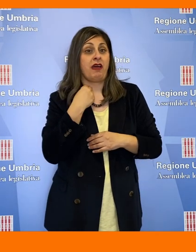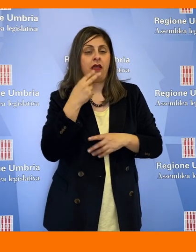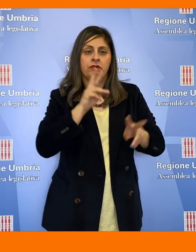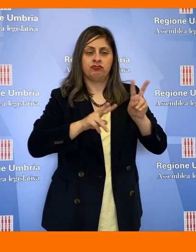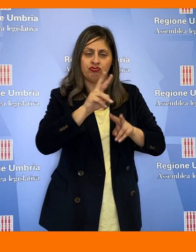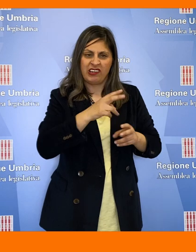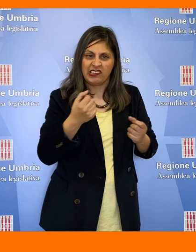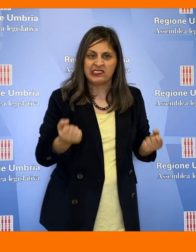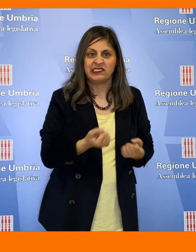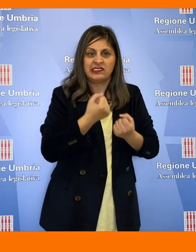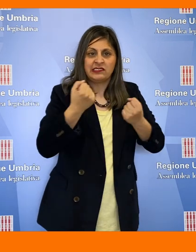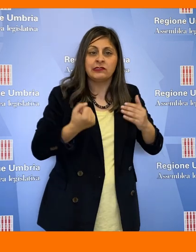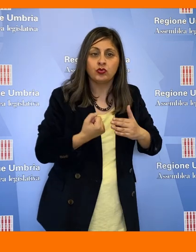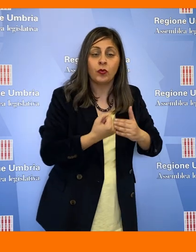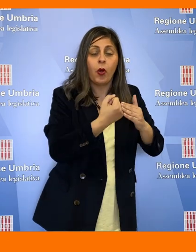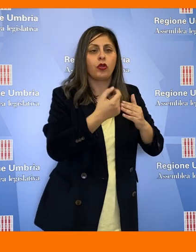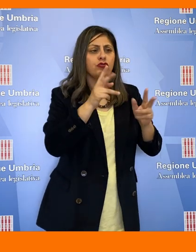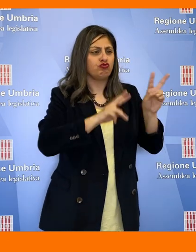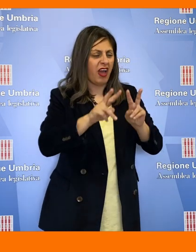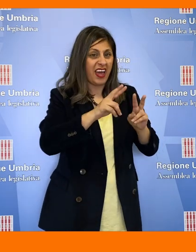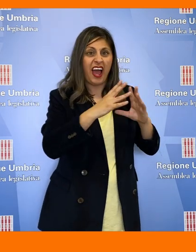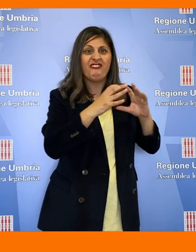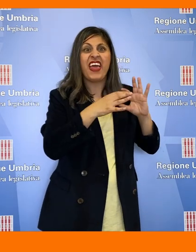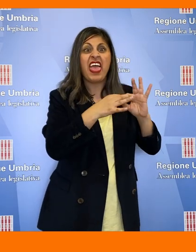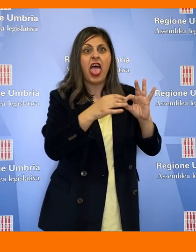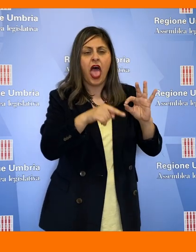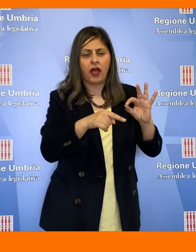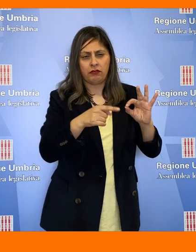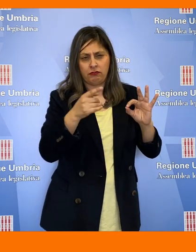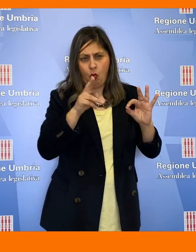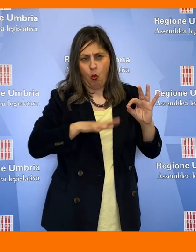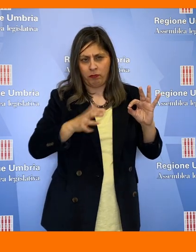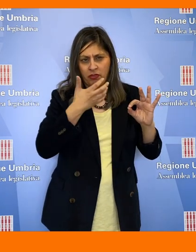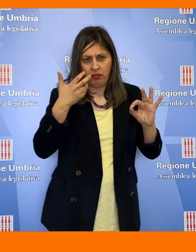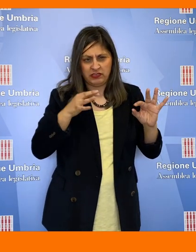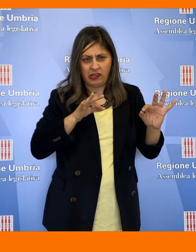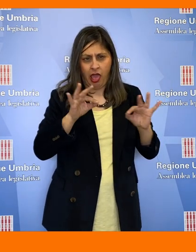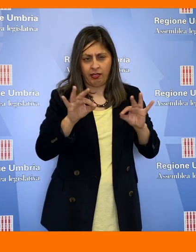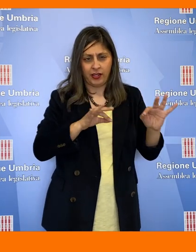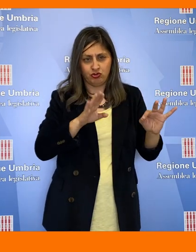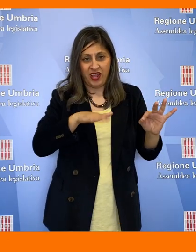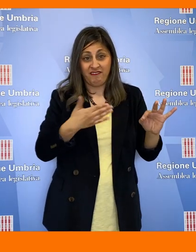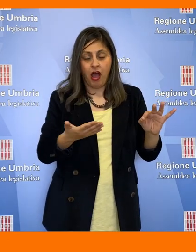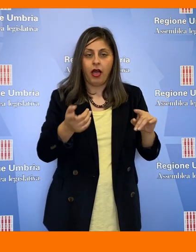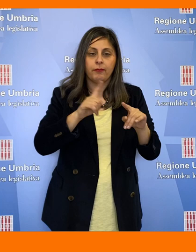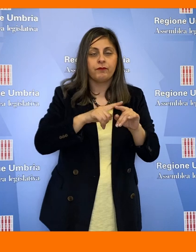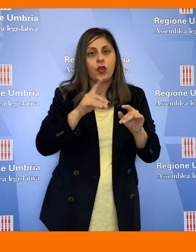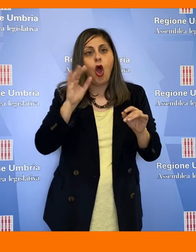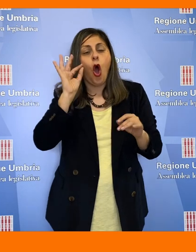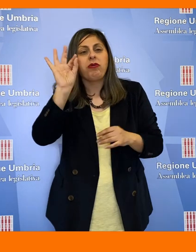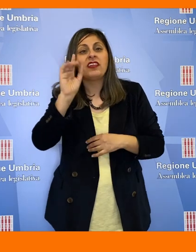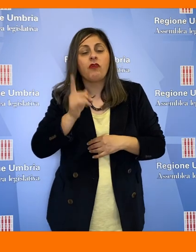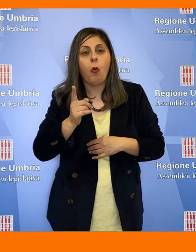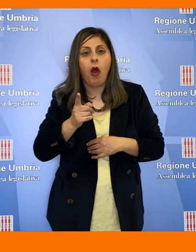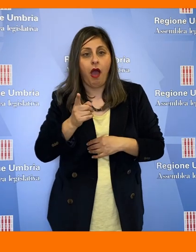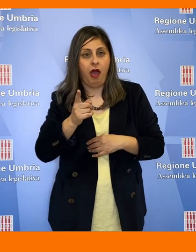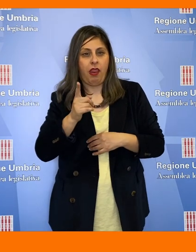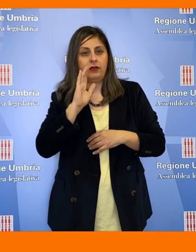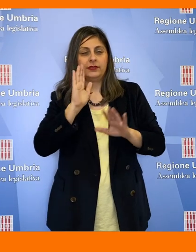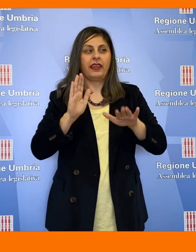suina al fine di sostenere e rilanciare una filiera strategica per la regione Umbria al fine anche di recuperare